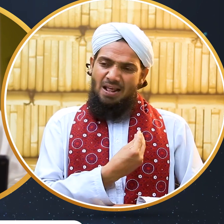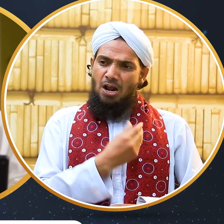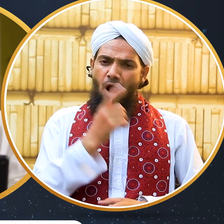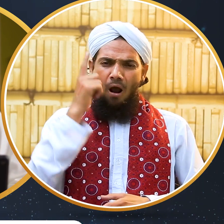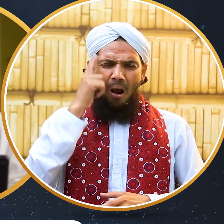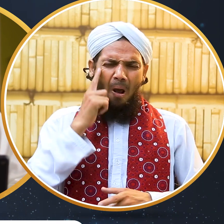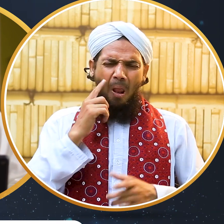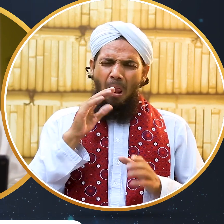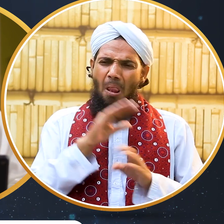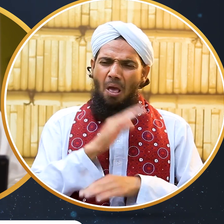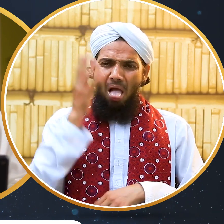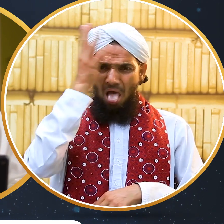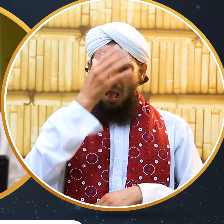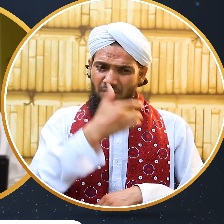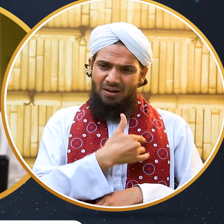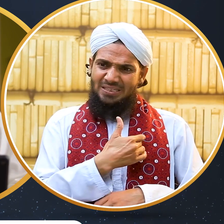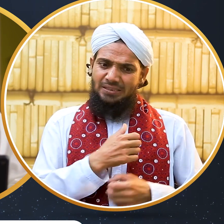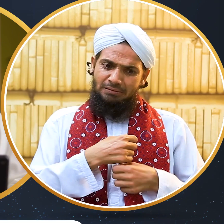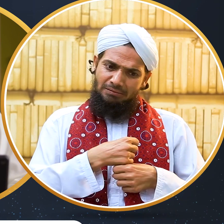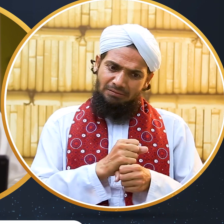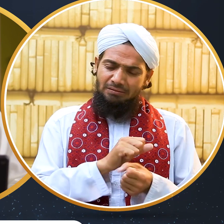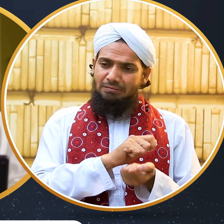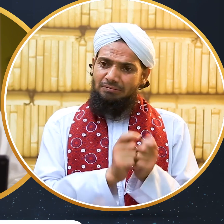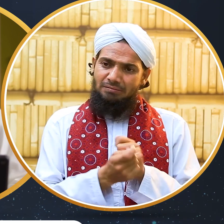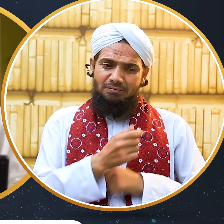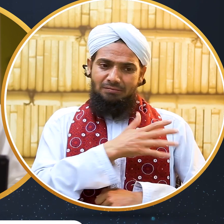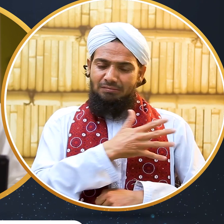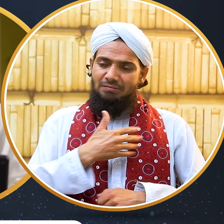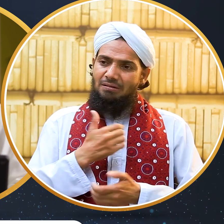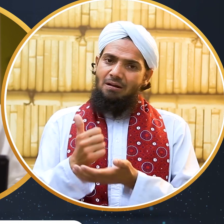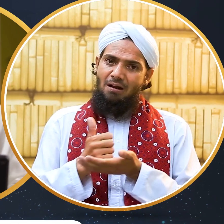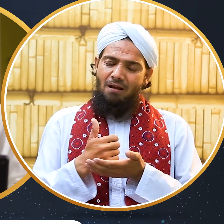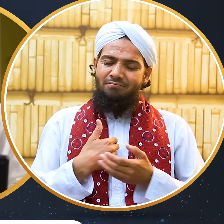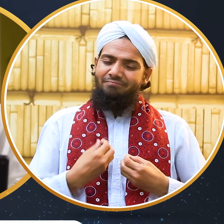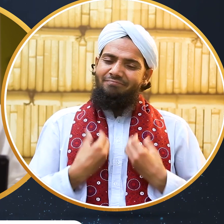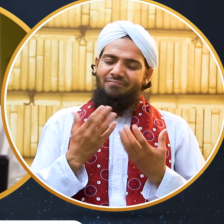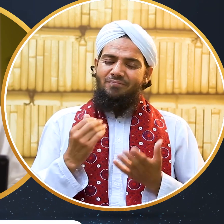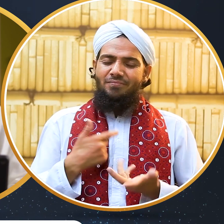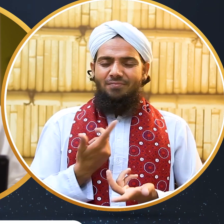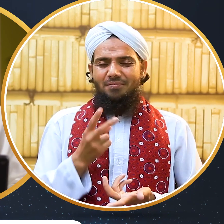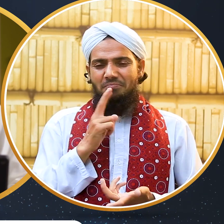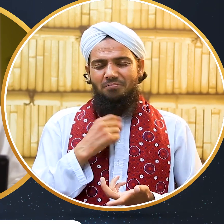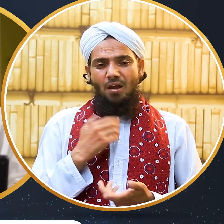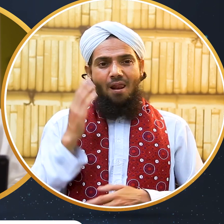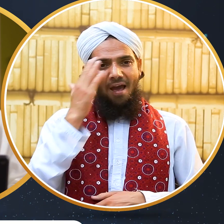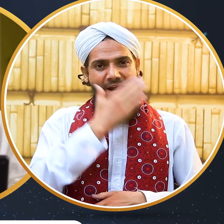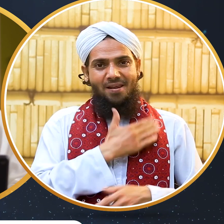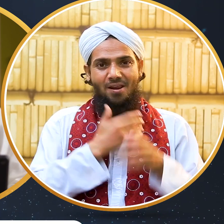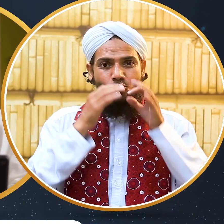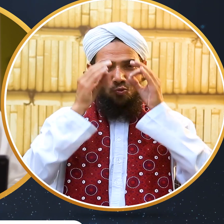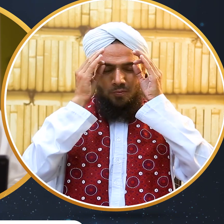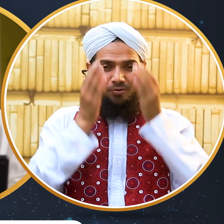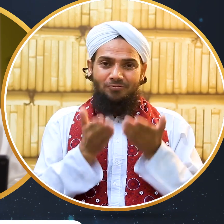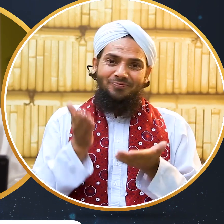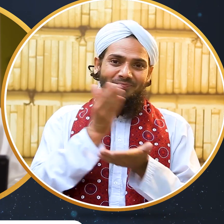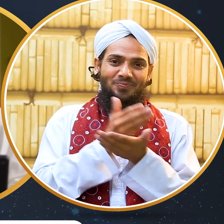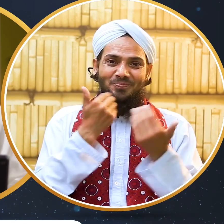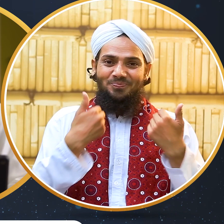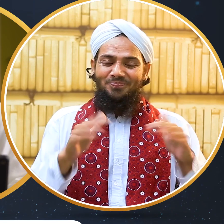ہمارے دل میں جو کفر کا اندھیرہ ہے اسے بھی دور کیجئے کلمہ پڑھائیے اور ہمیں مسلمان کیجئے ناظرین آپ جاننا چاہیں گے وہ بزرگ کون تھے وہ کوئی اور